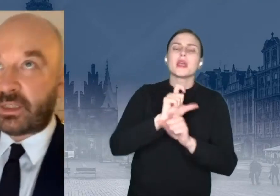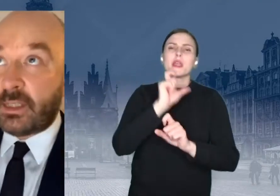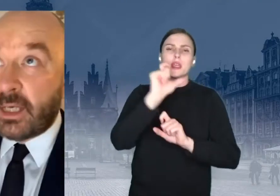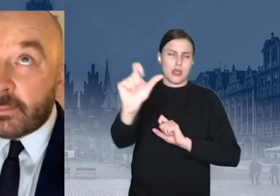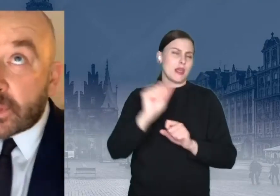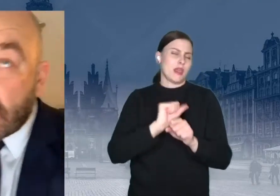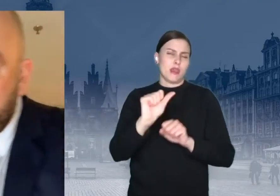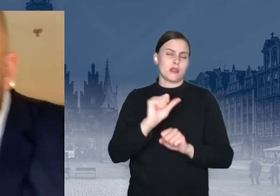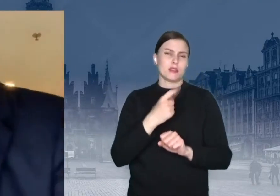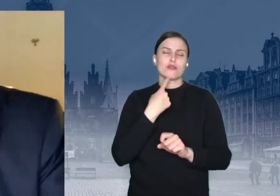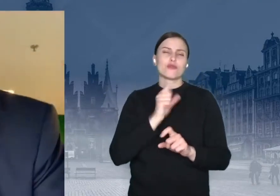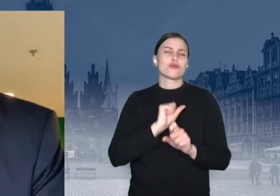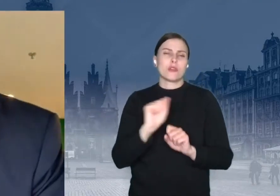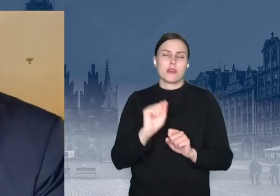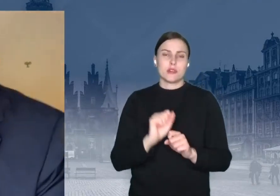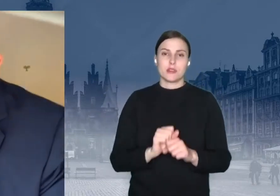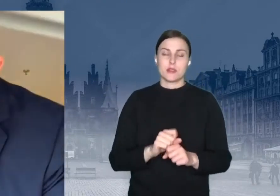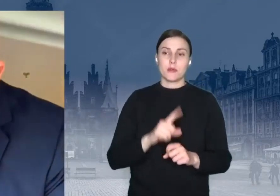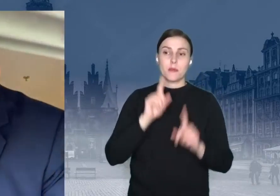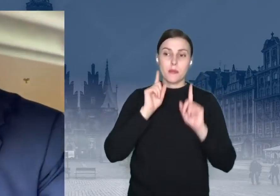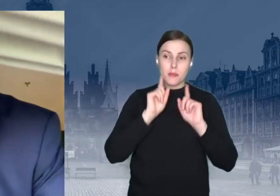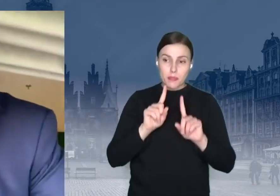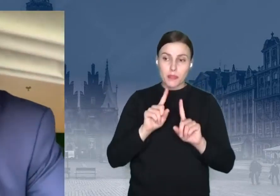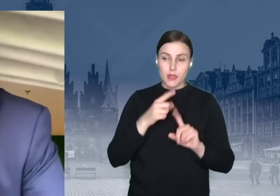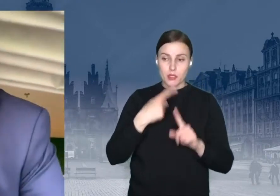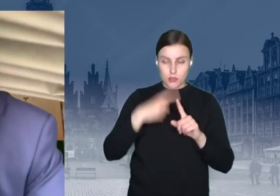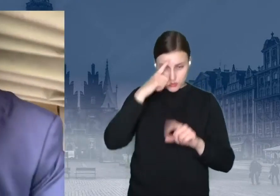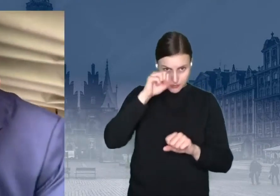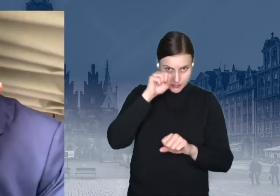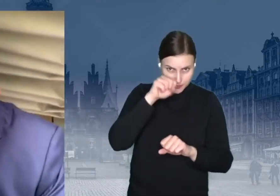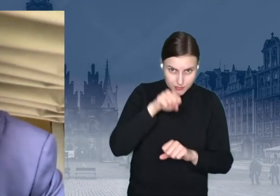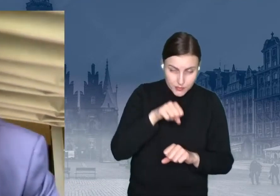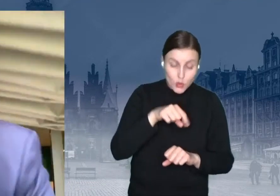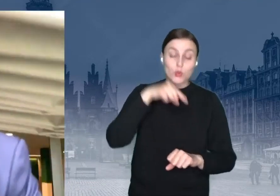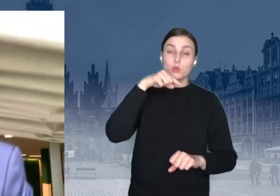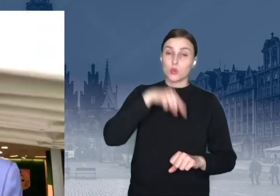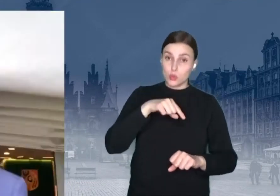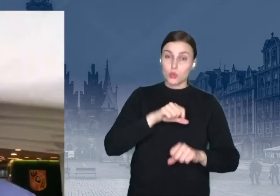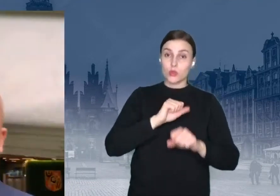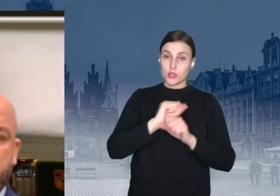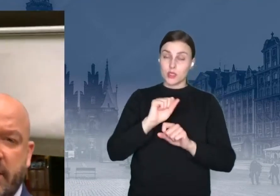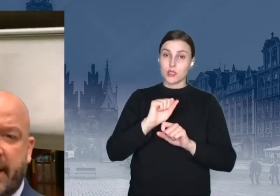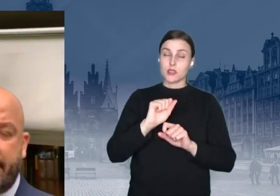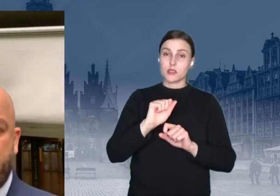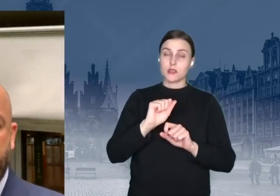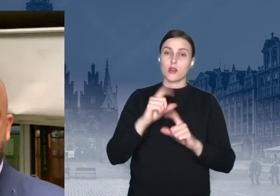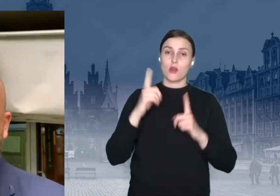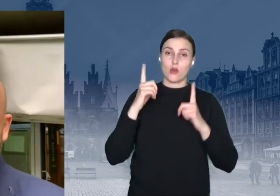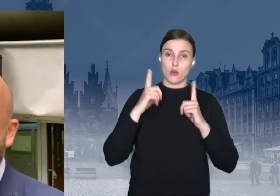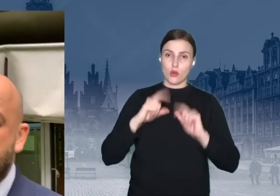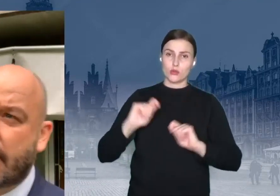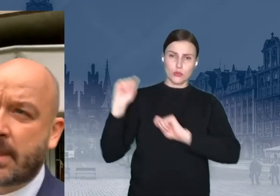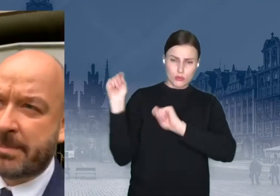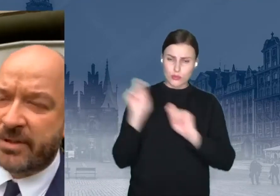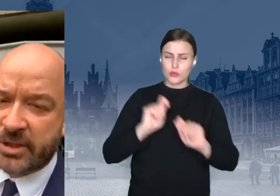nic nie dzieje, że tutaj przychodzi, tak musimy się nieco schylić, że tutaj przychodzi rocznie